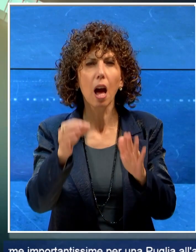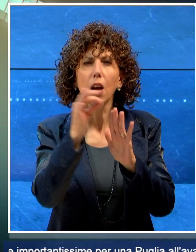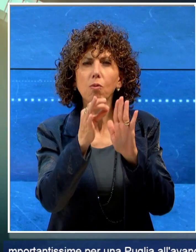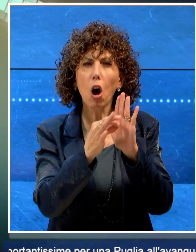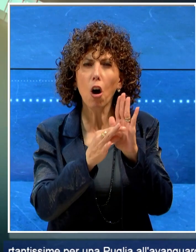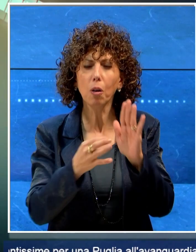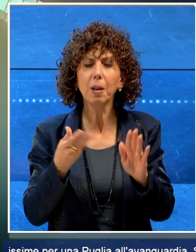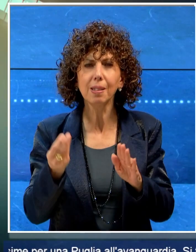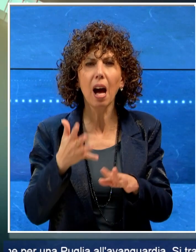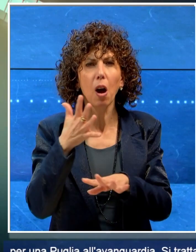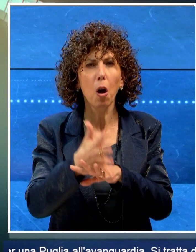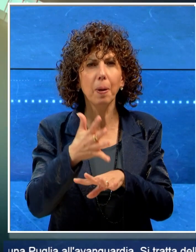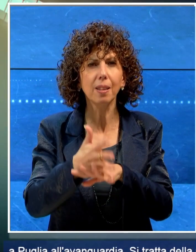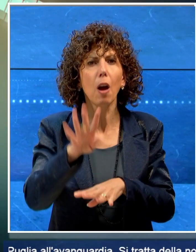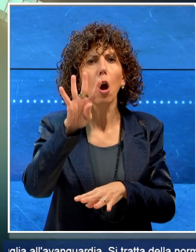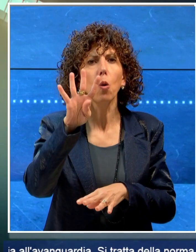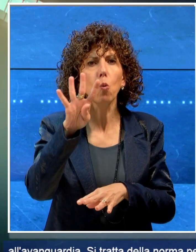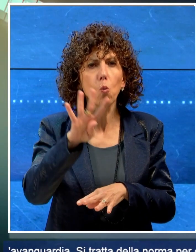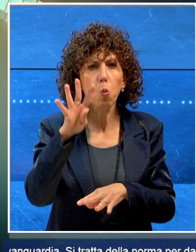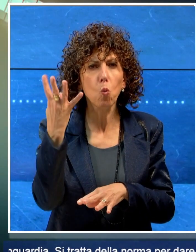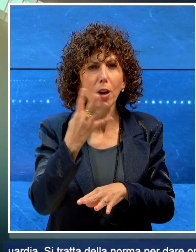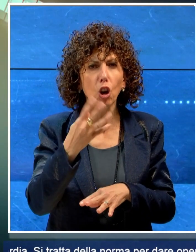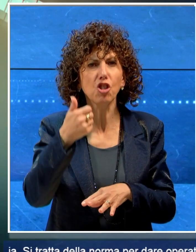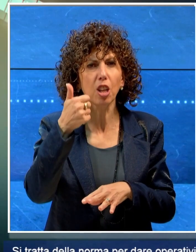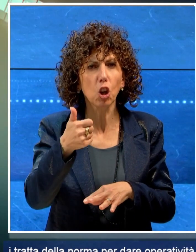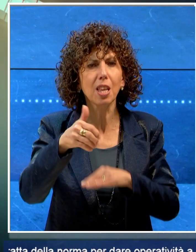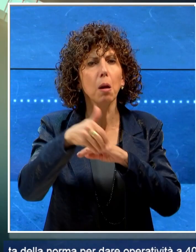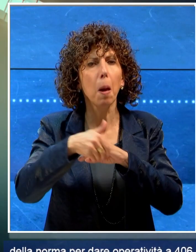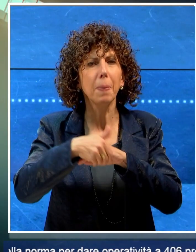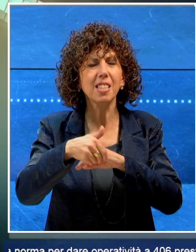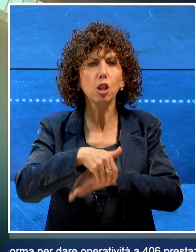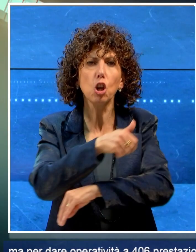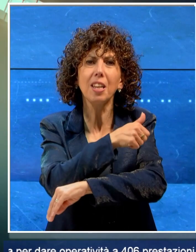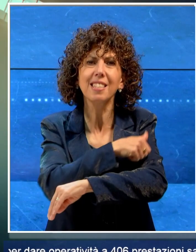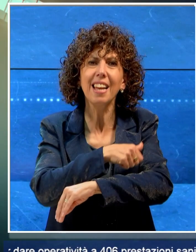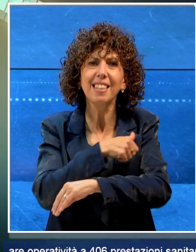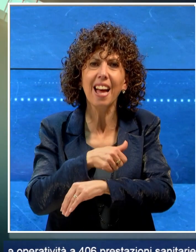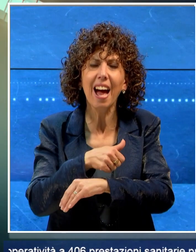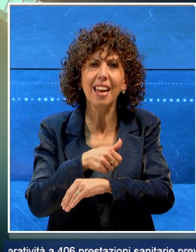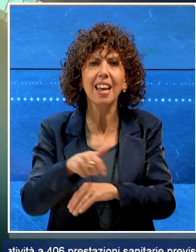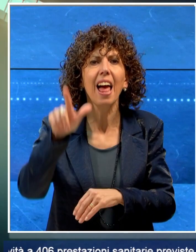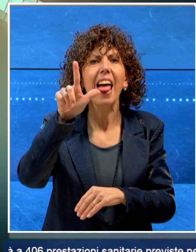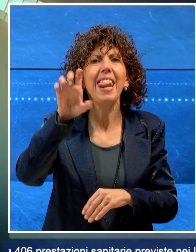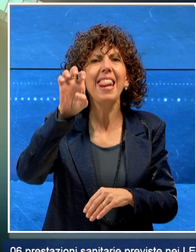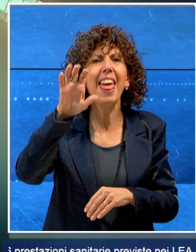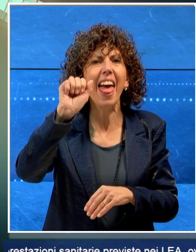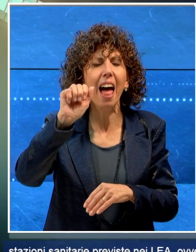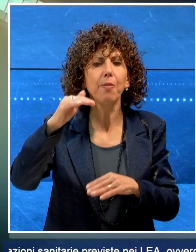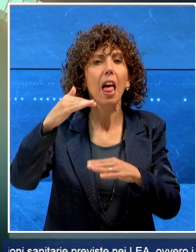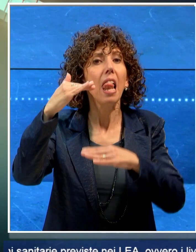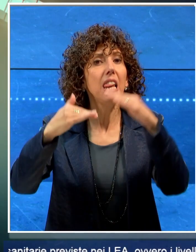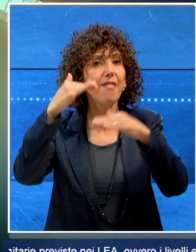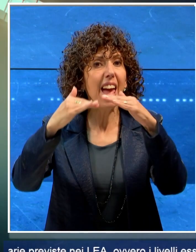operatività a 406 prestazioni sanitarie previste nei LEA, ovvero i livelli